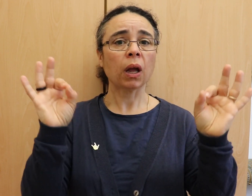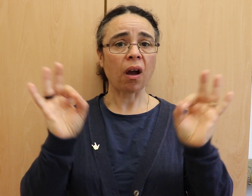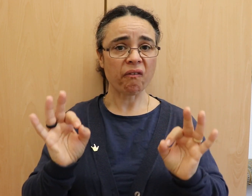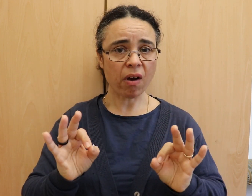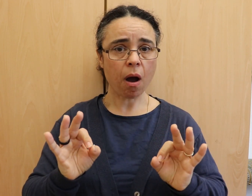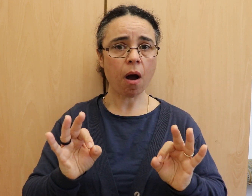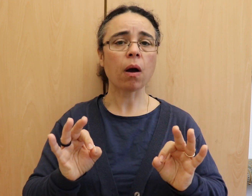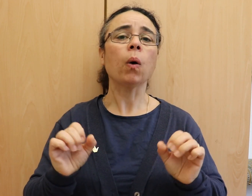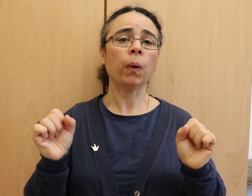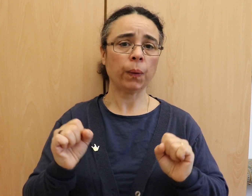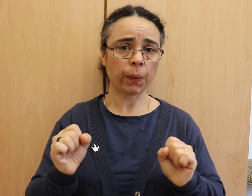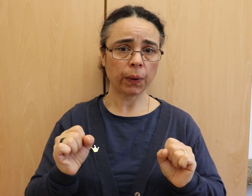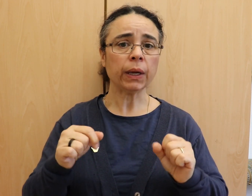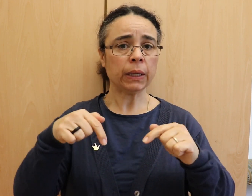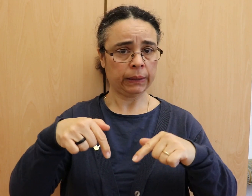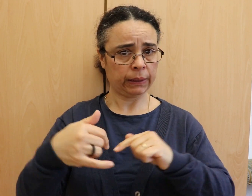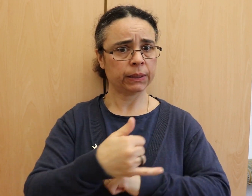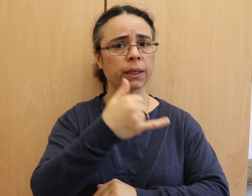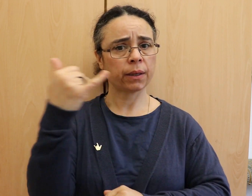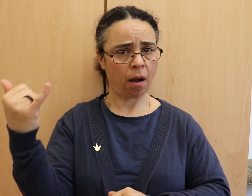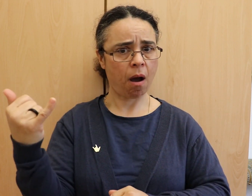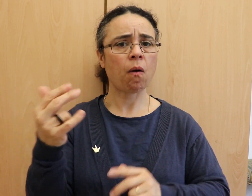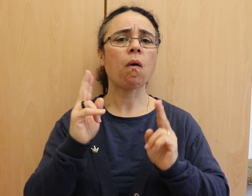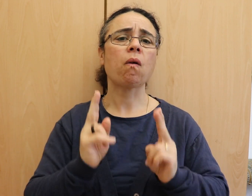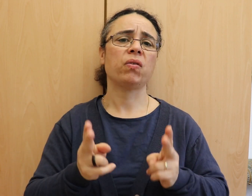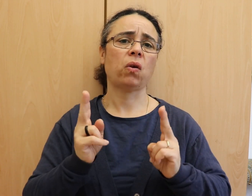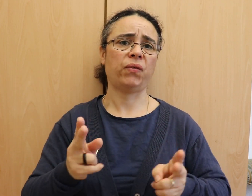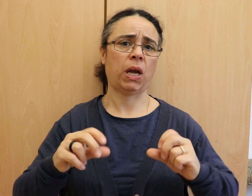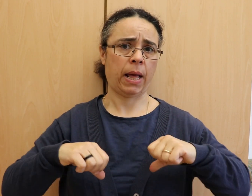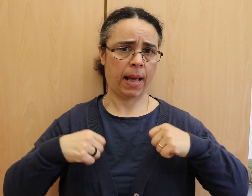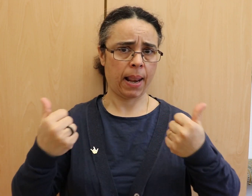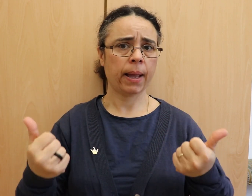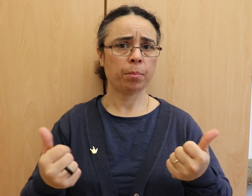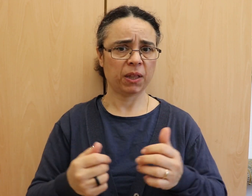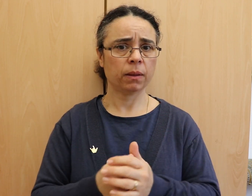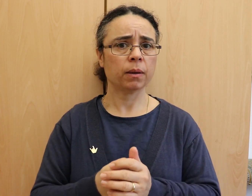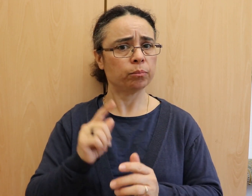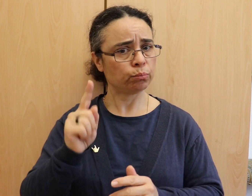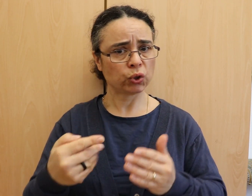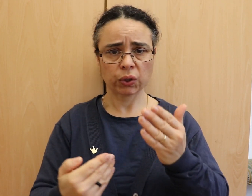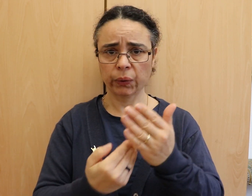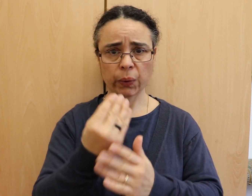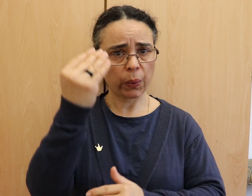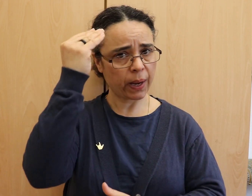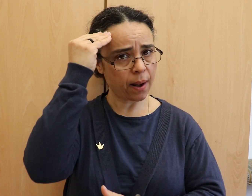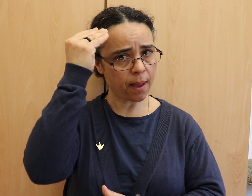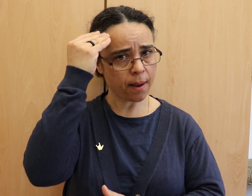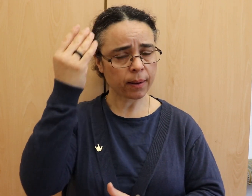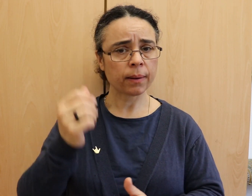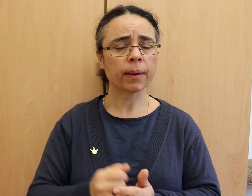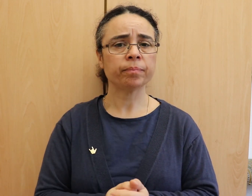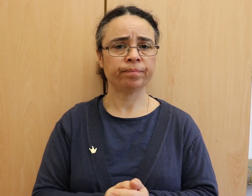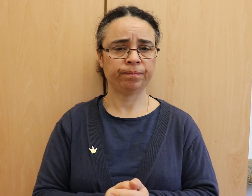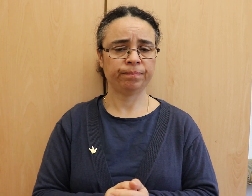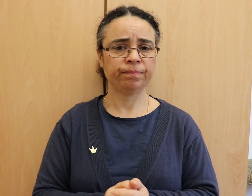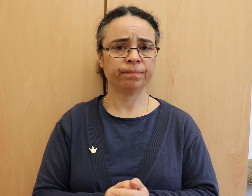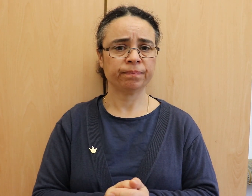Erfahrung mussten wir in den vergangenen Monaten neu lernen. Schmerzlich ist dies